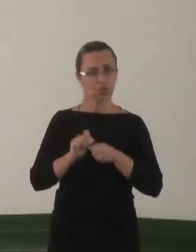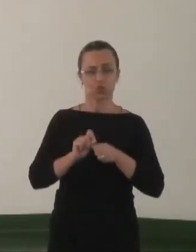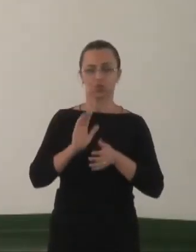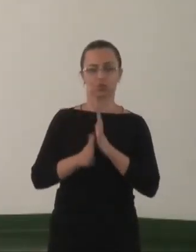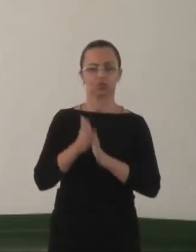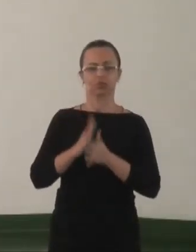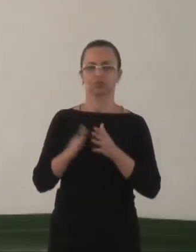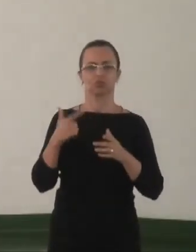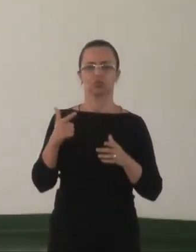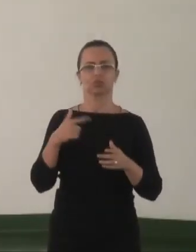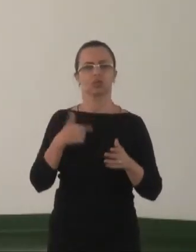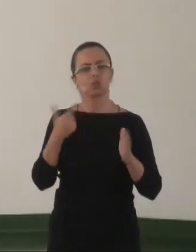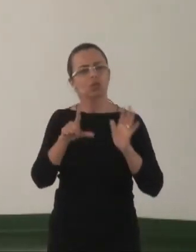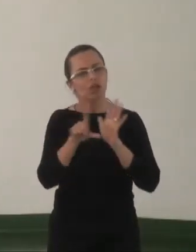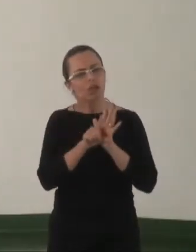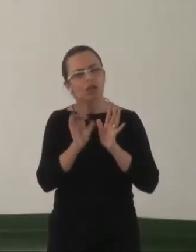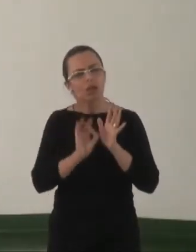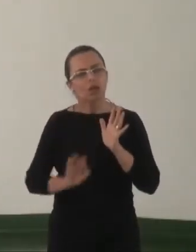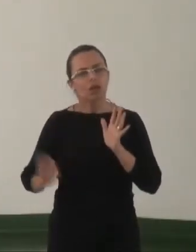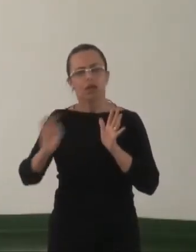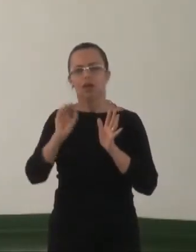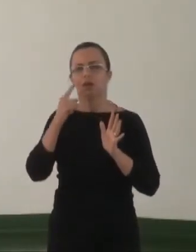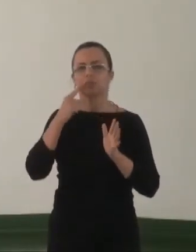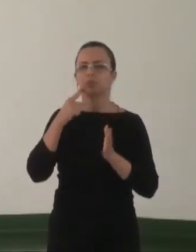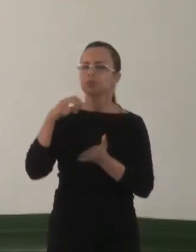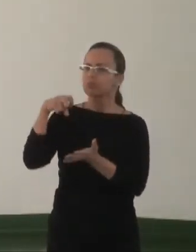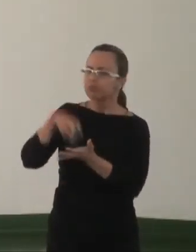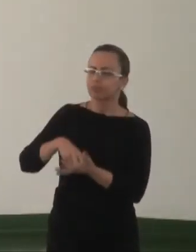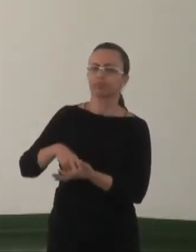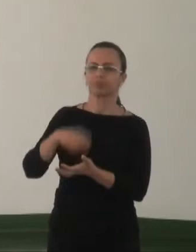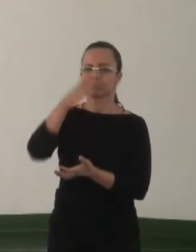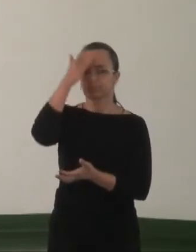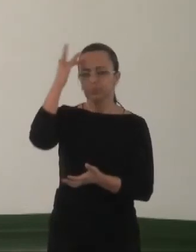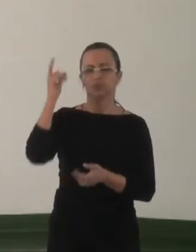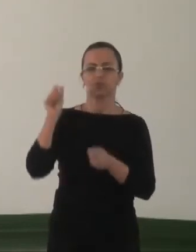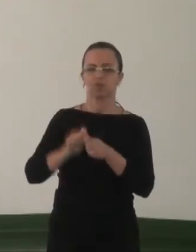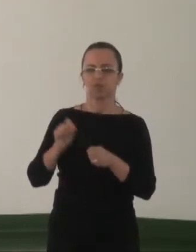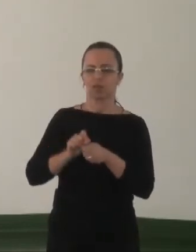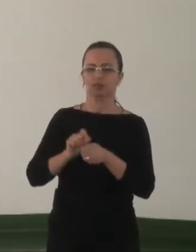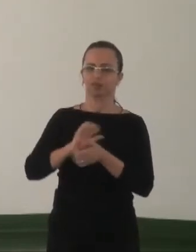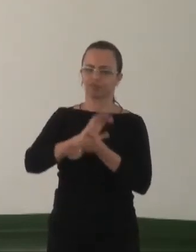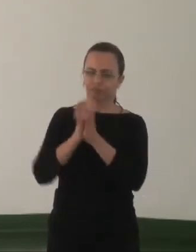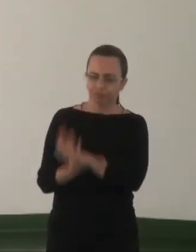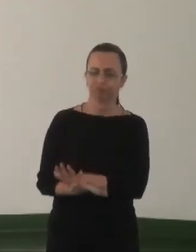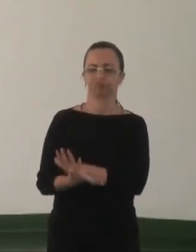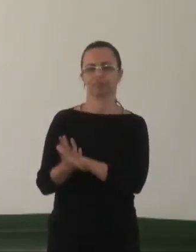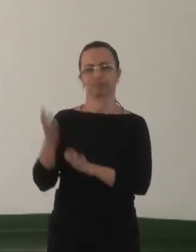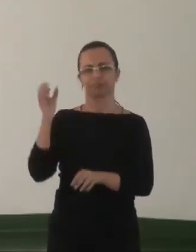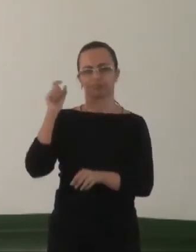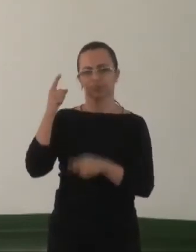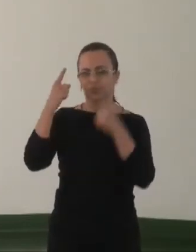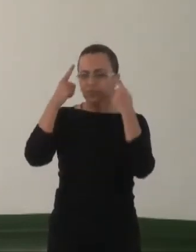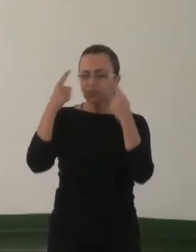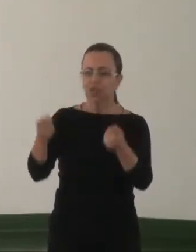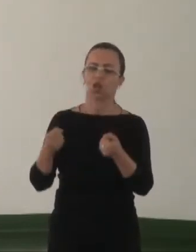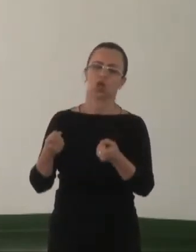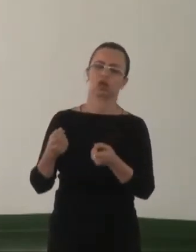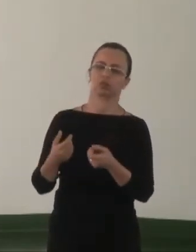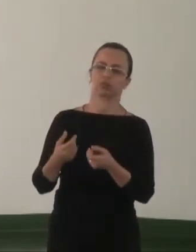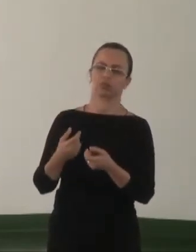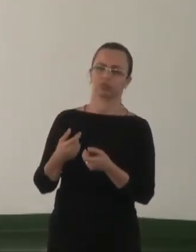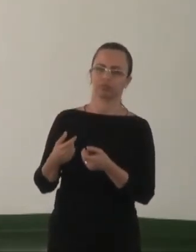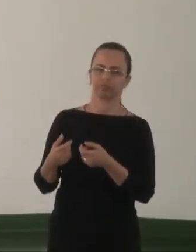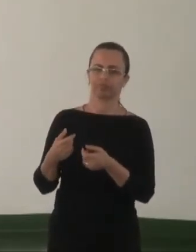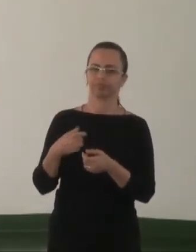homofobia não tem uma legislação que puna as pessoas que cometem a discriminação, o preconceito,